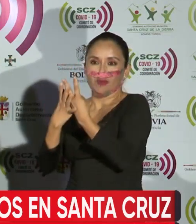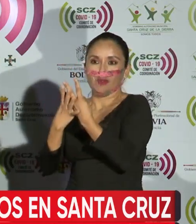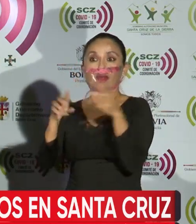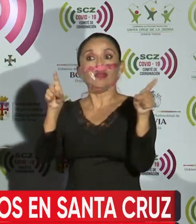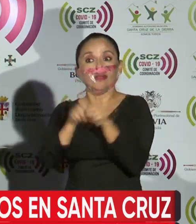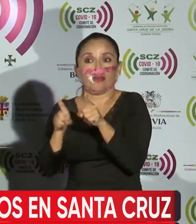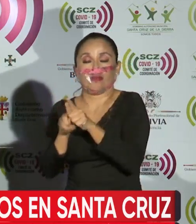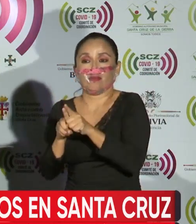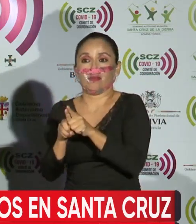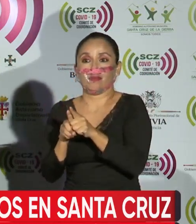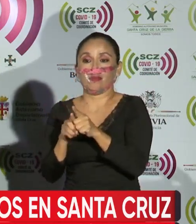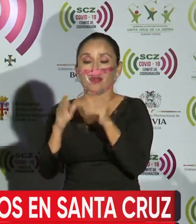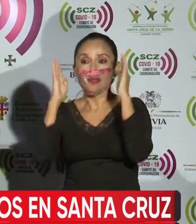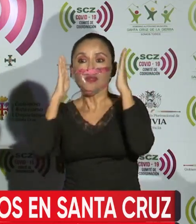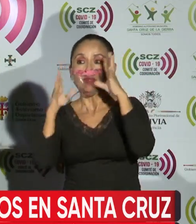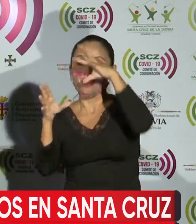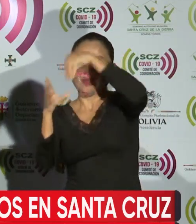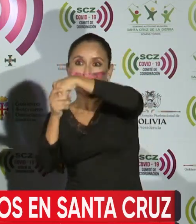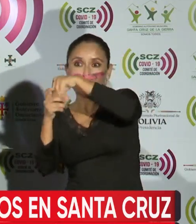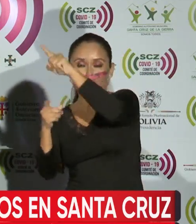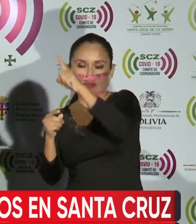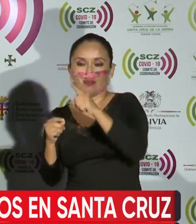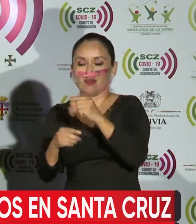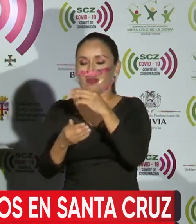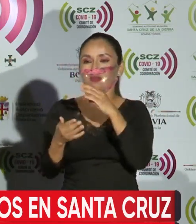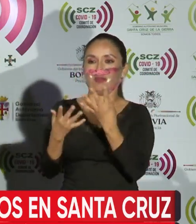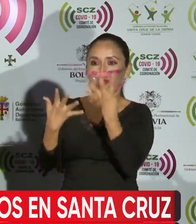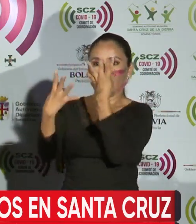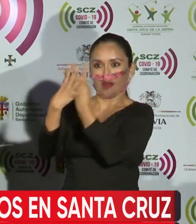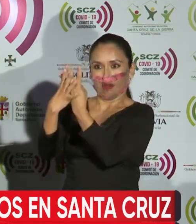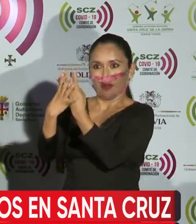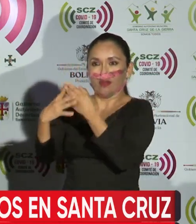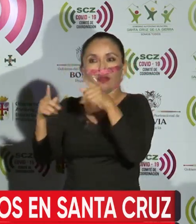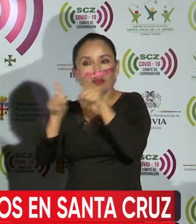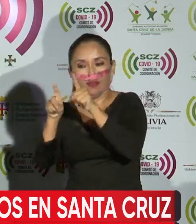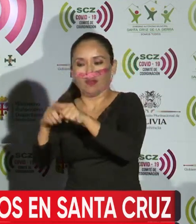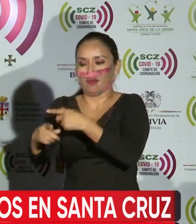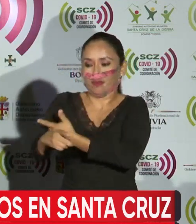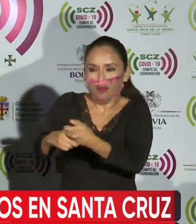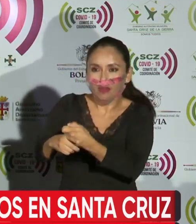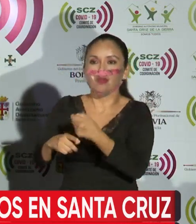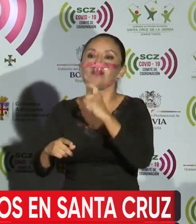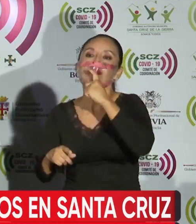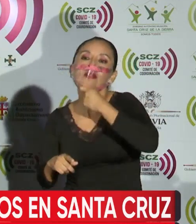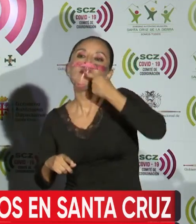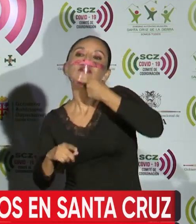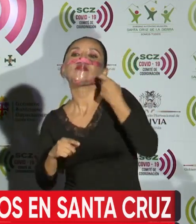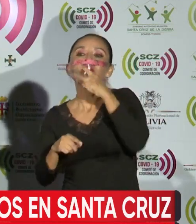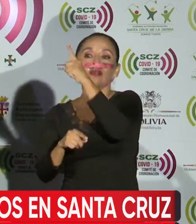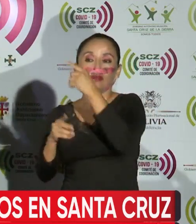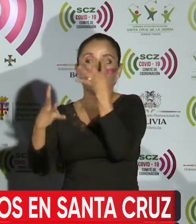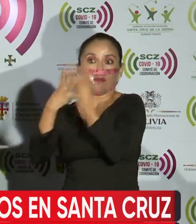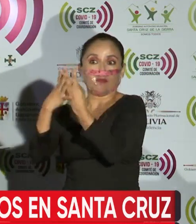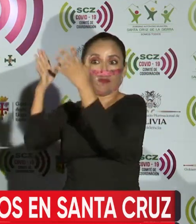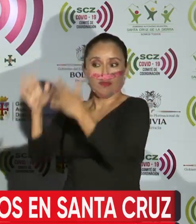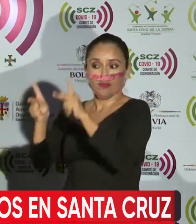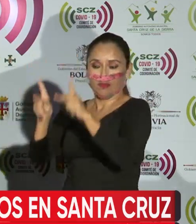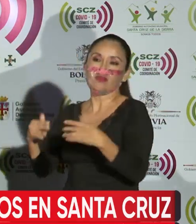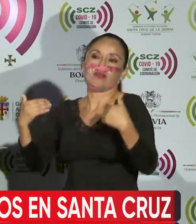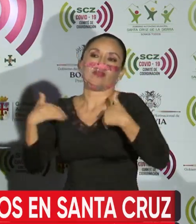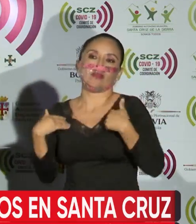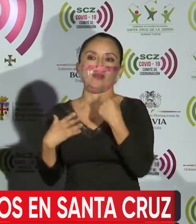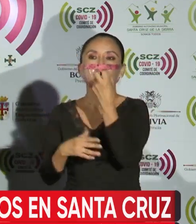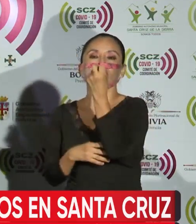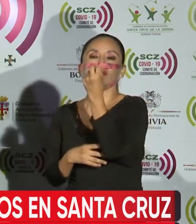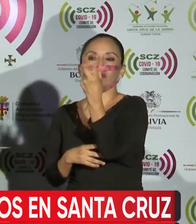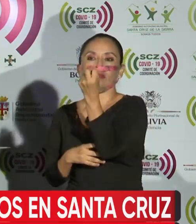las atenciones que se ha hecho dentro del penal y las tomas de muestras que se han hecho a personas privadas de libertad, tenemos 12